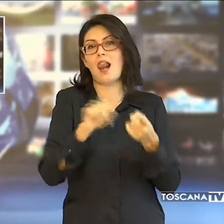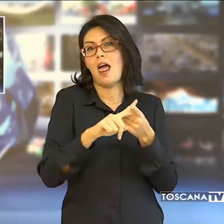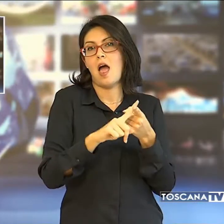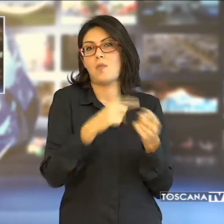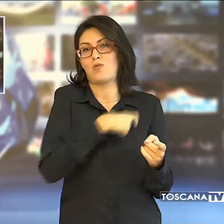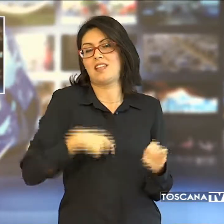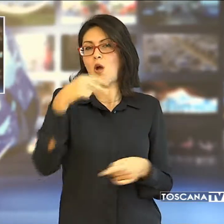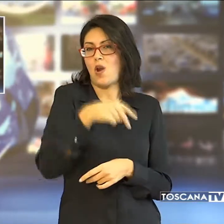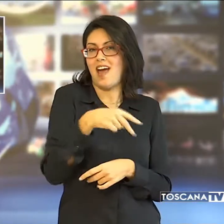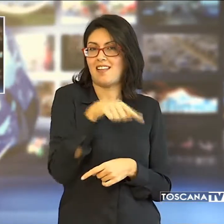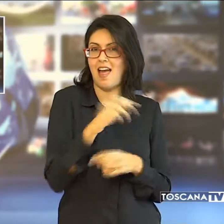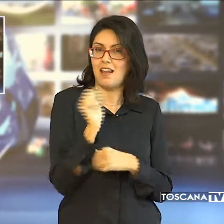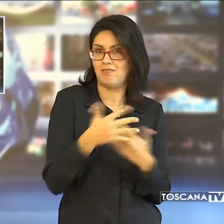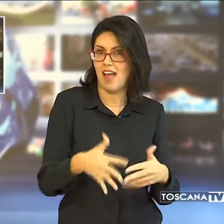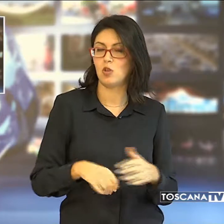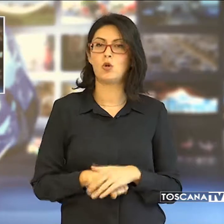Nardella.